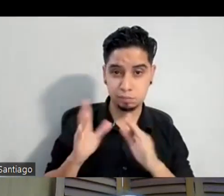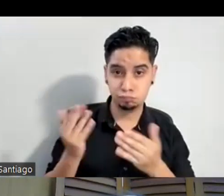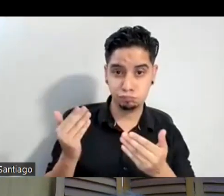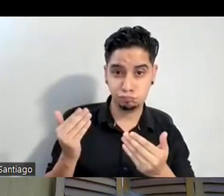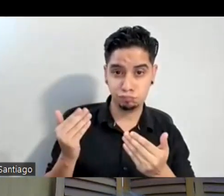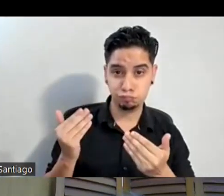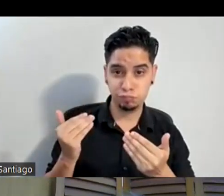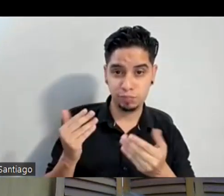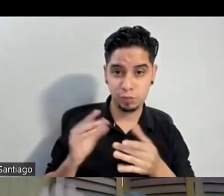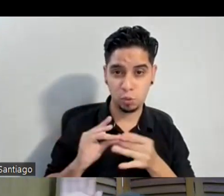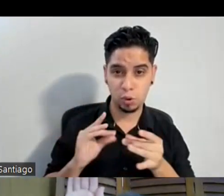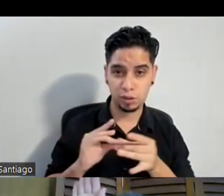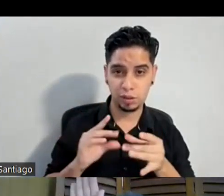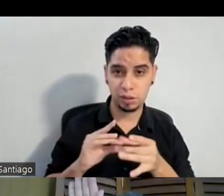hablen de la obra no voy a mirar así está